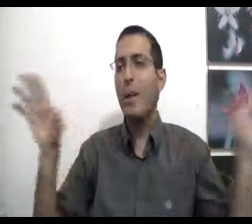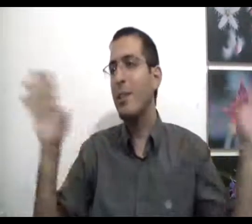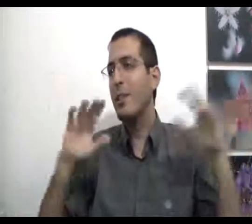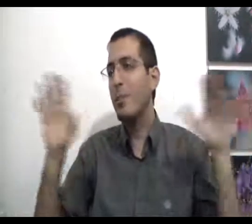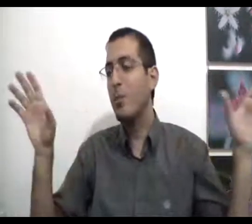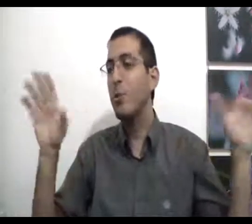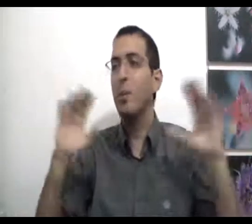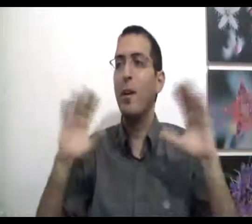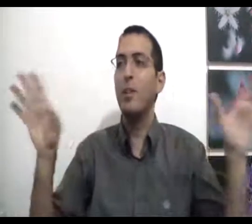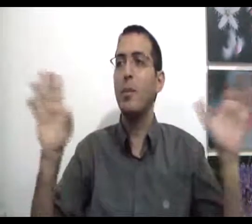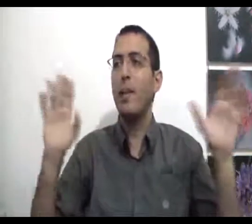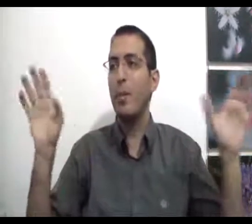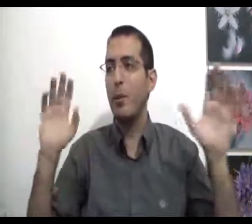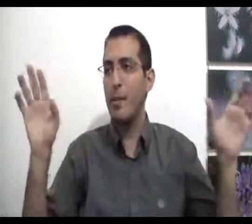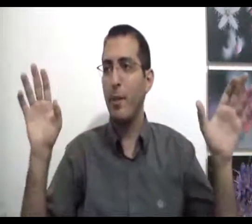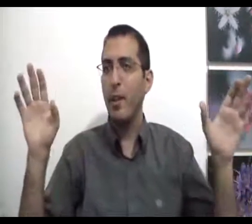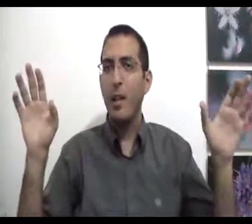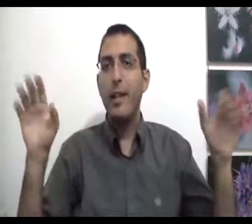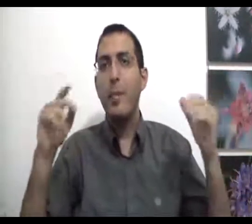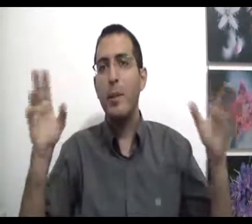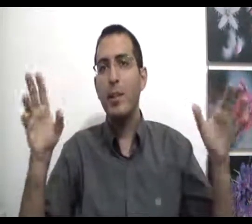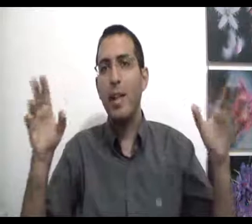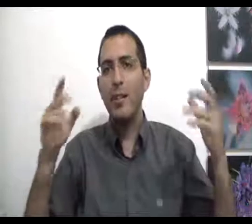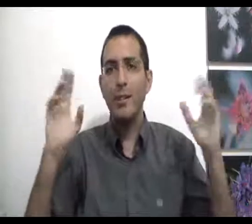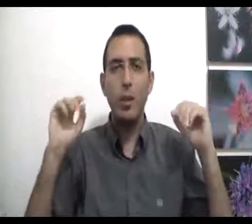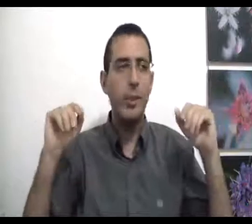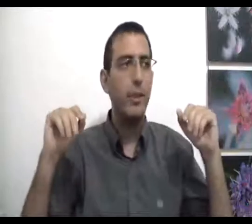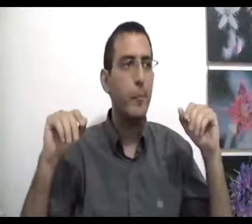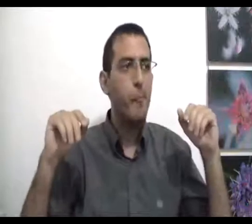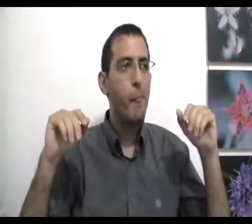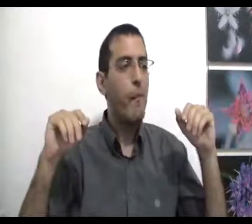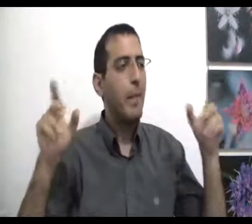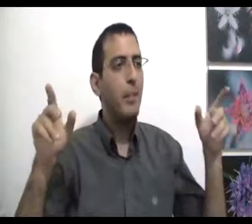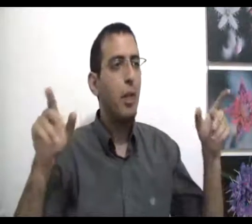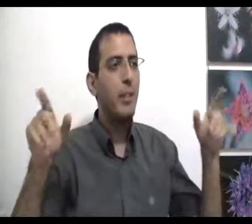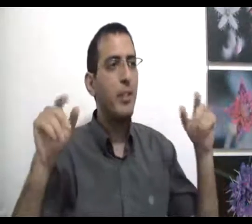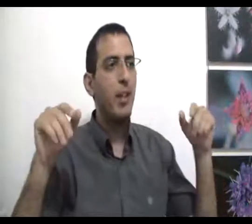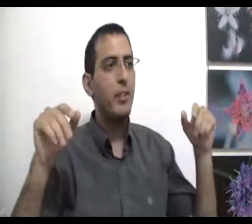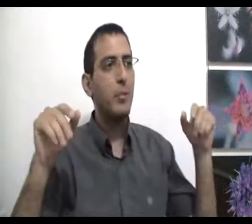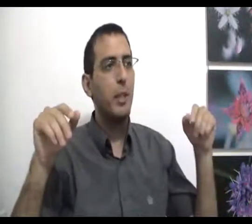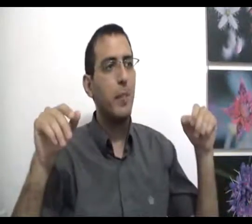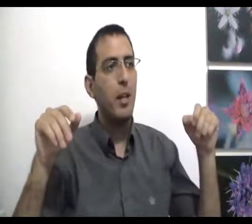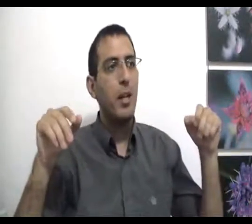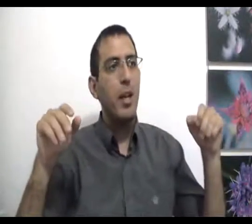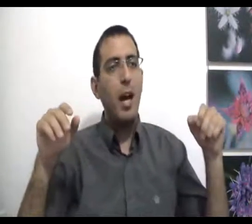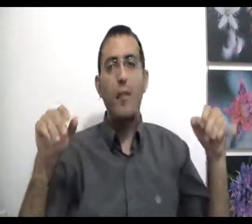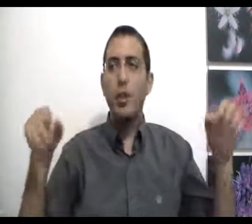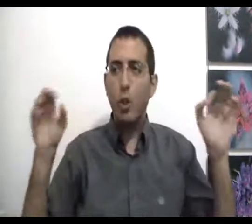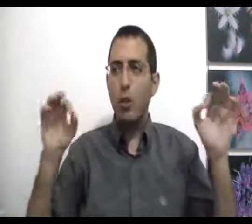מה שאתה מכיר בעולם לגבי נושא של אהבה זה לא אמיתי למה זה לא אמיתי? תכף נסביר אבל כל